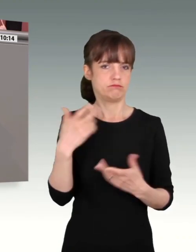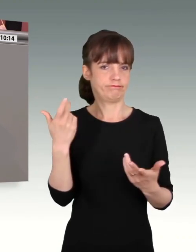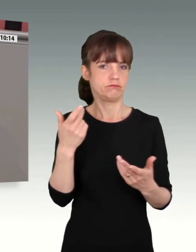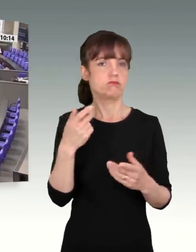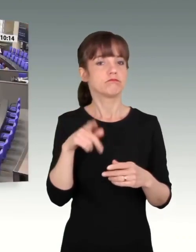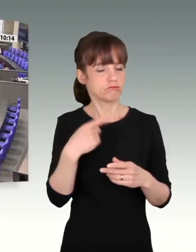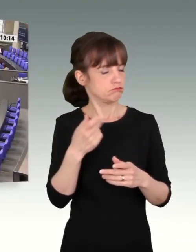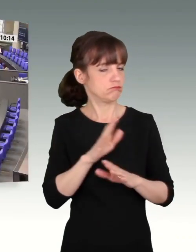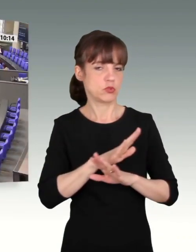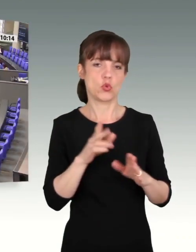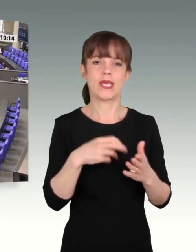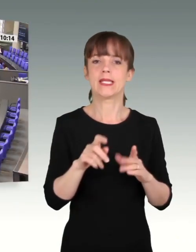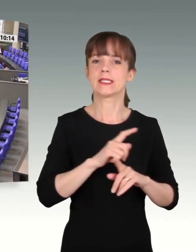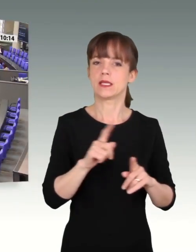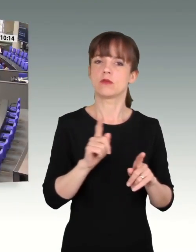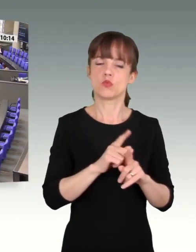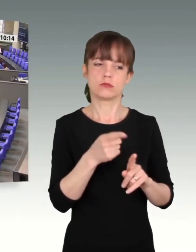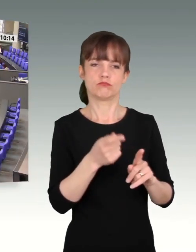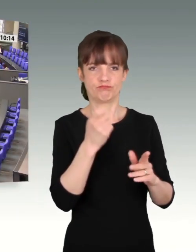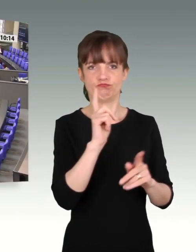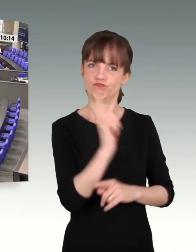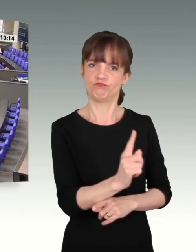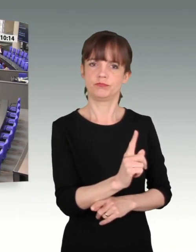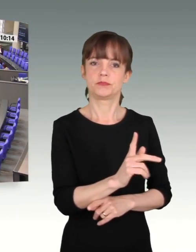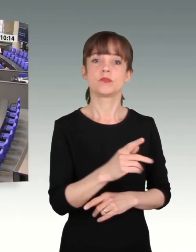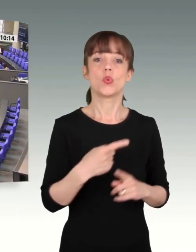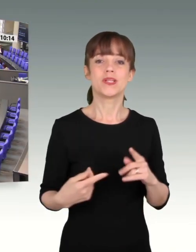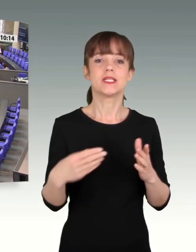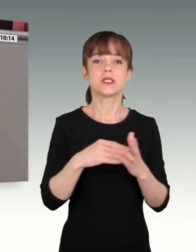Und es heißt auch, dass die